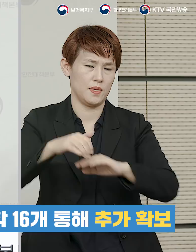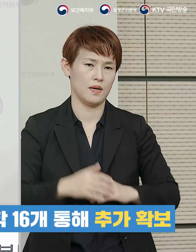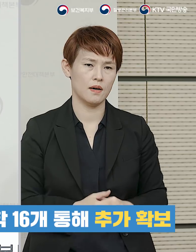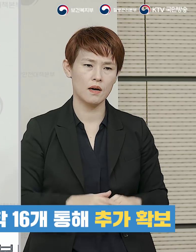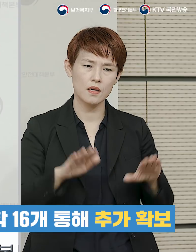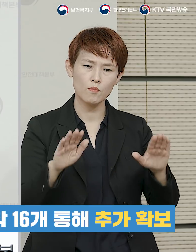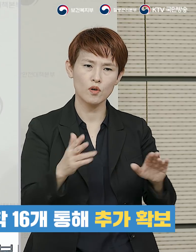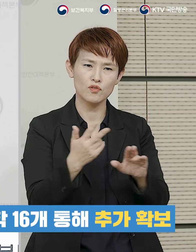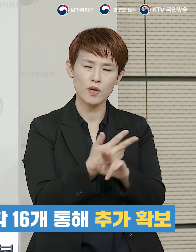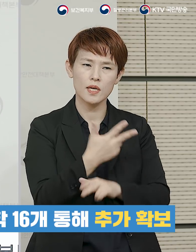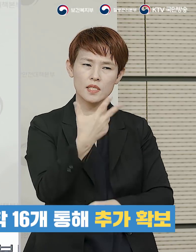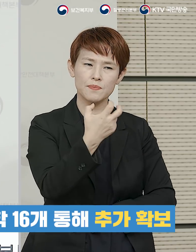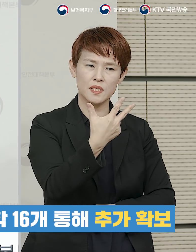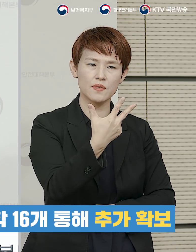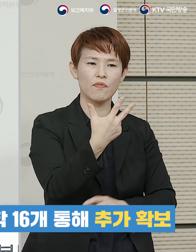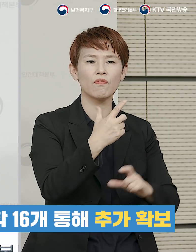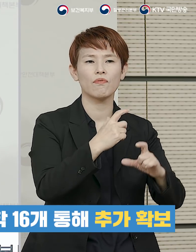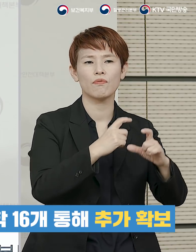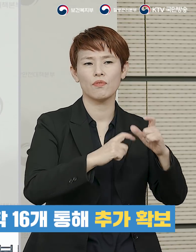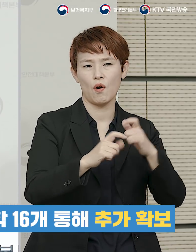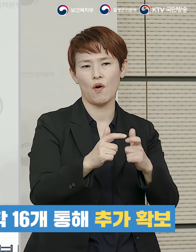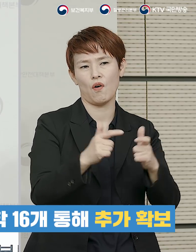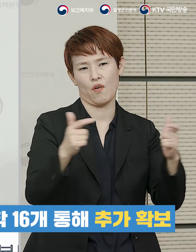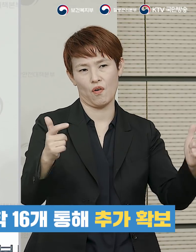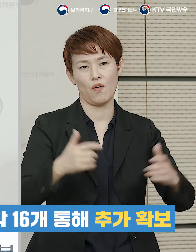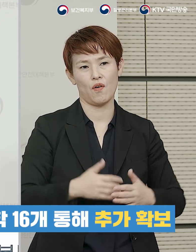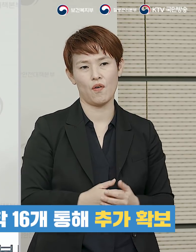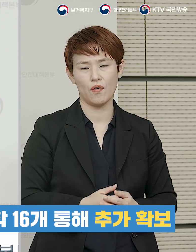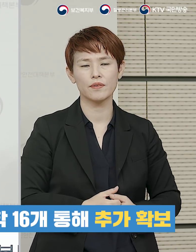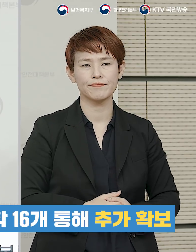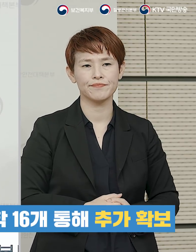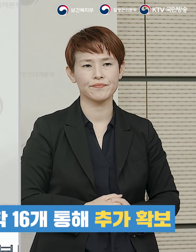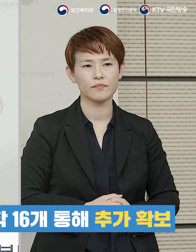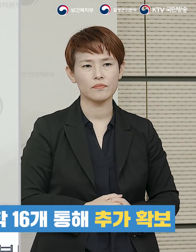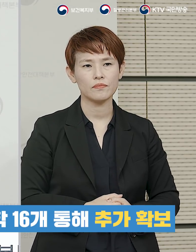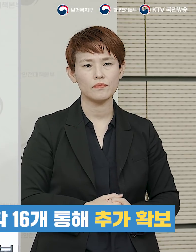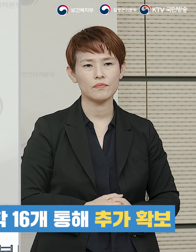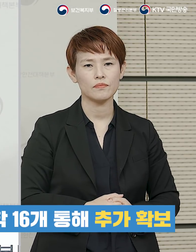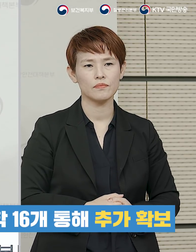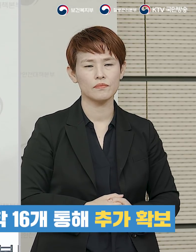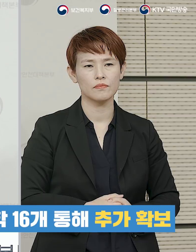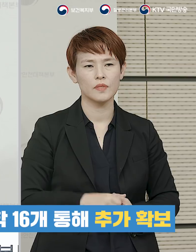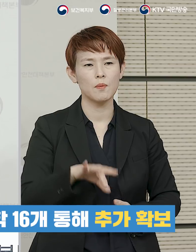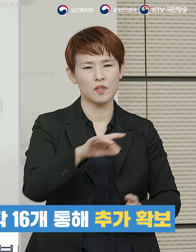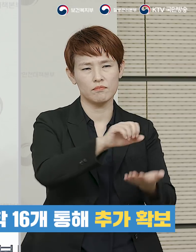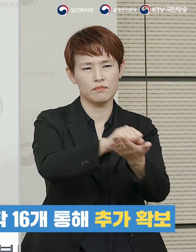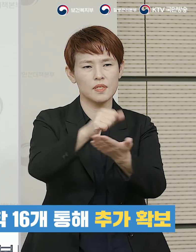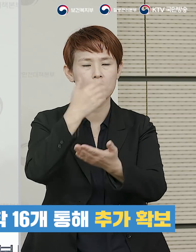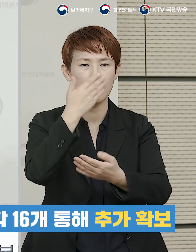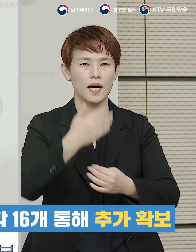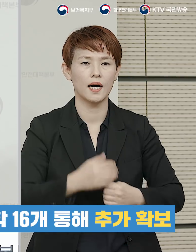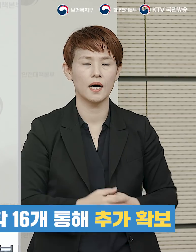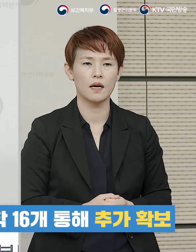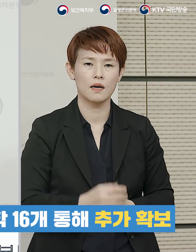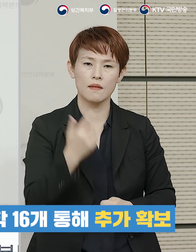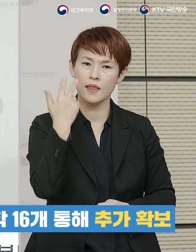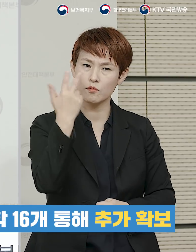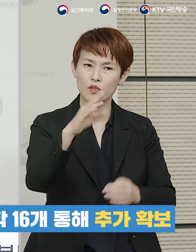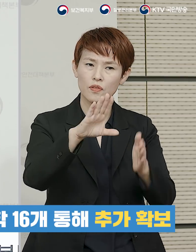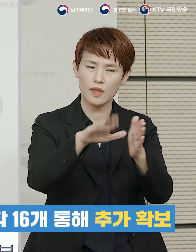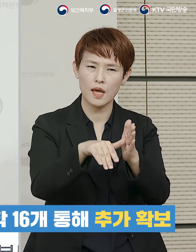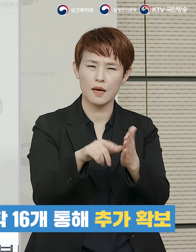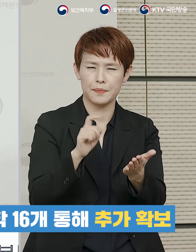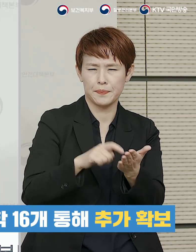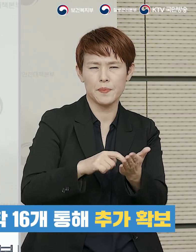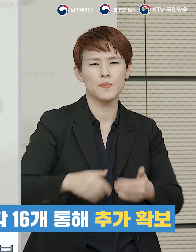확보하고자 합니다 이번 주에 약 한 77개 정도가 아마 이번 주말까지 작업을 하면 우선 확보할 수